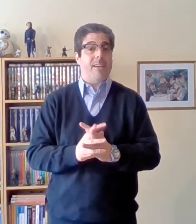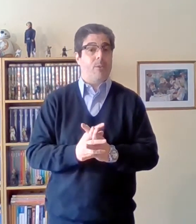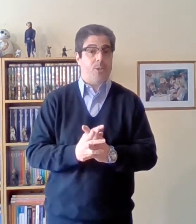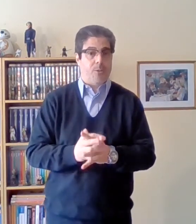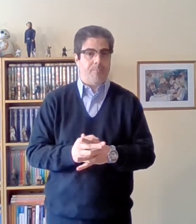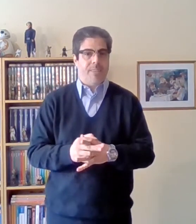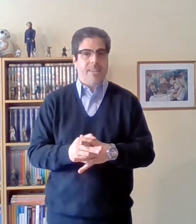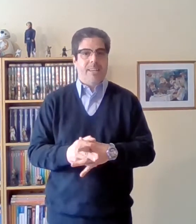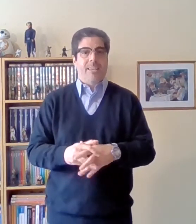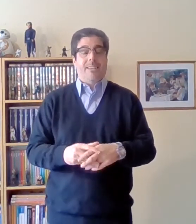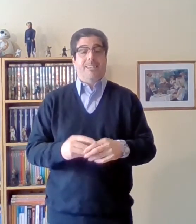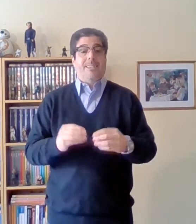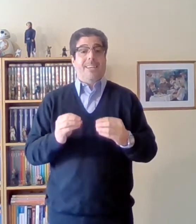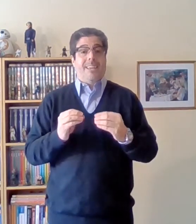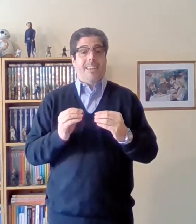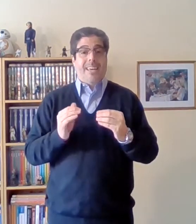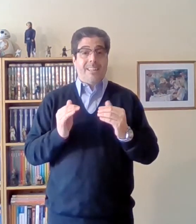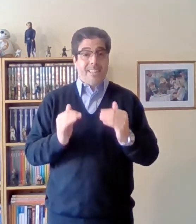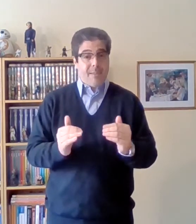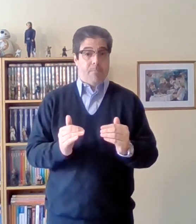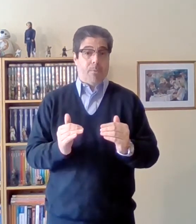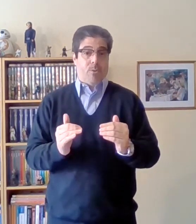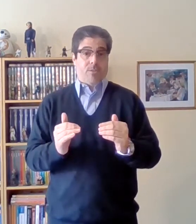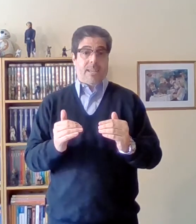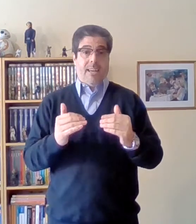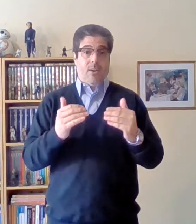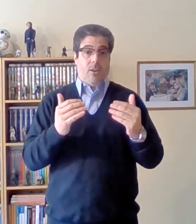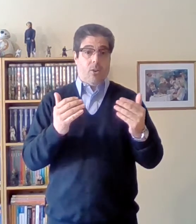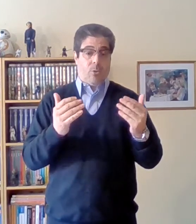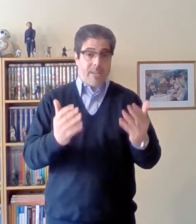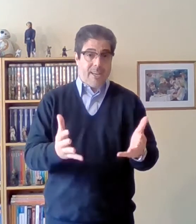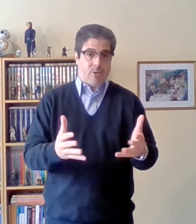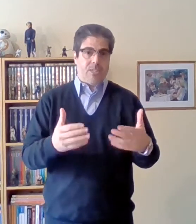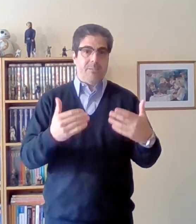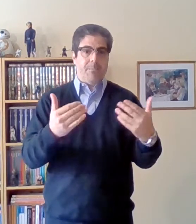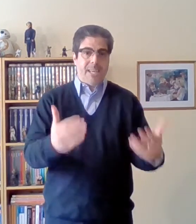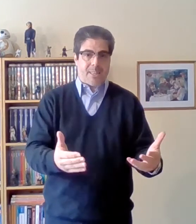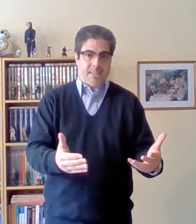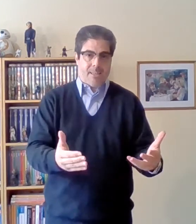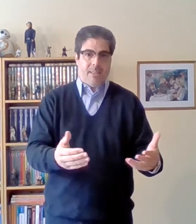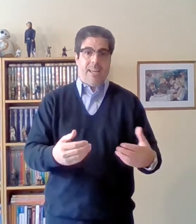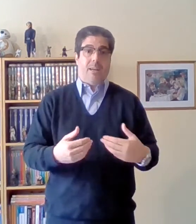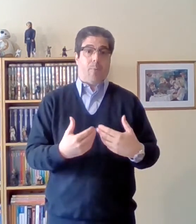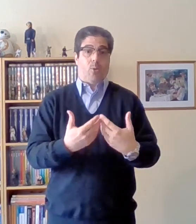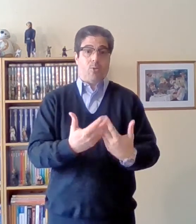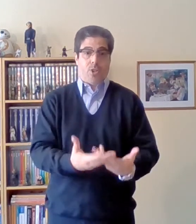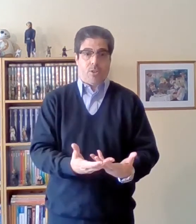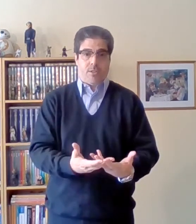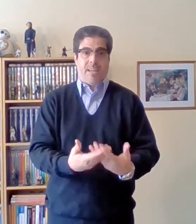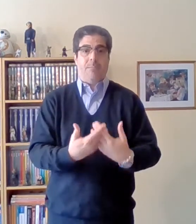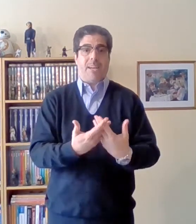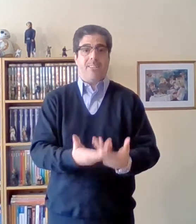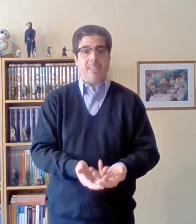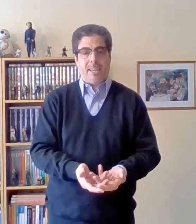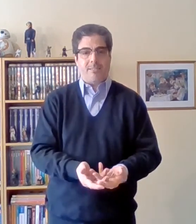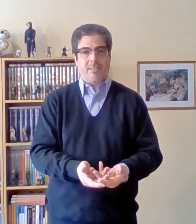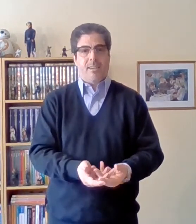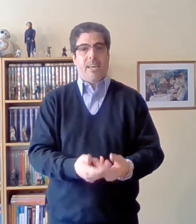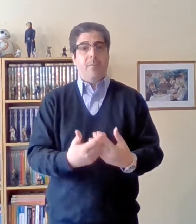cuestión el tiempo que los obreros invierten en la producción de las mercancías es